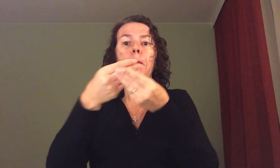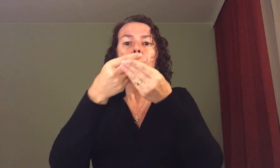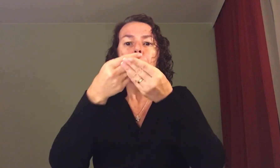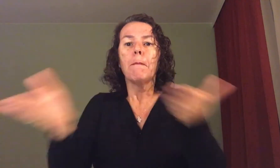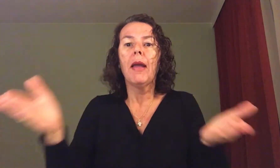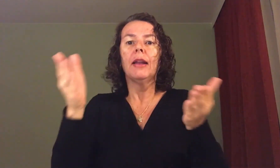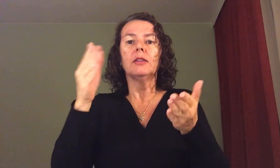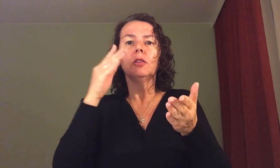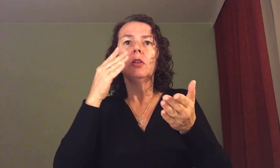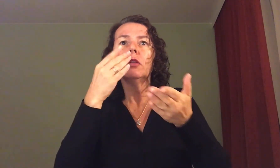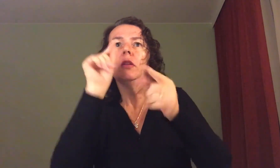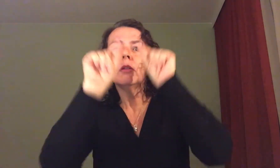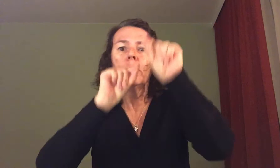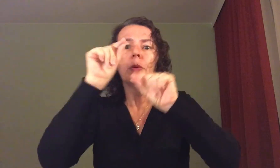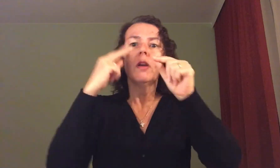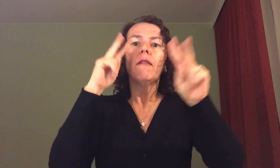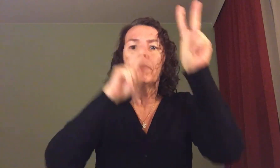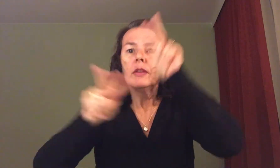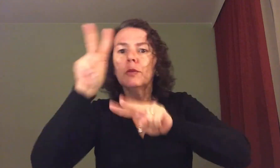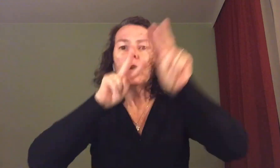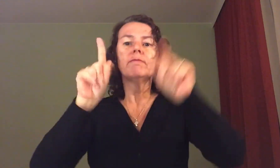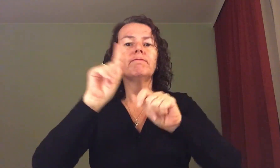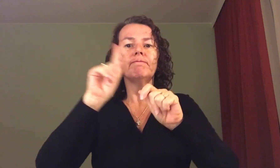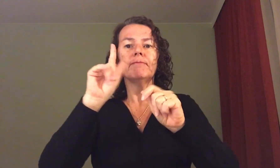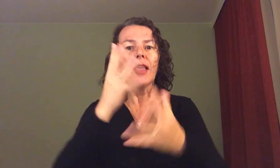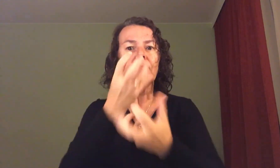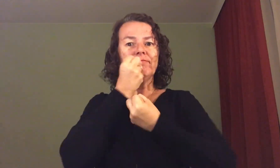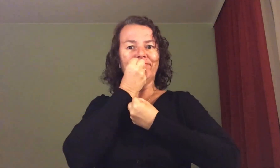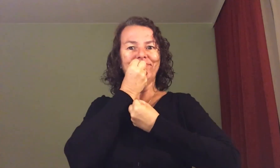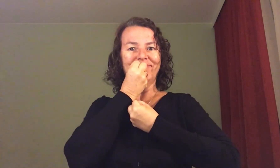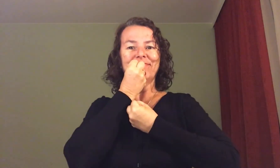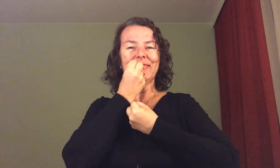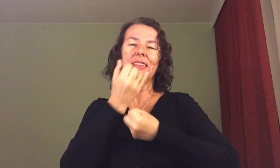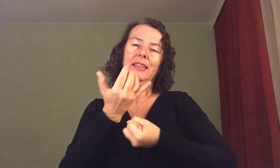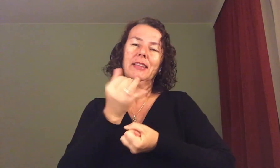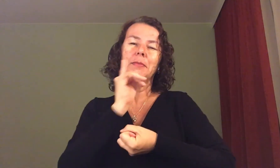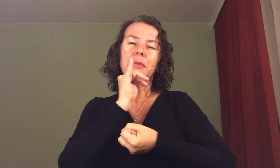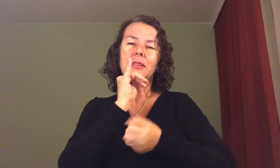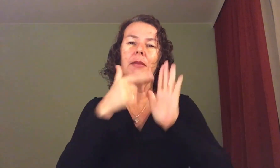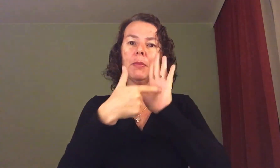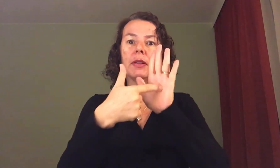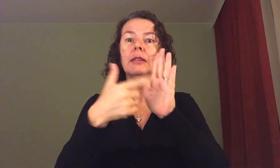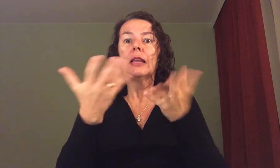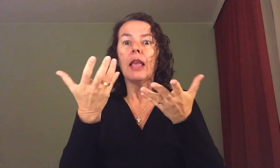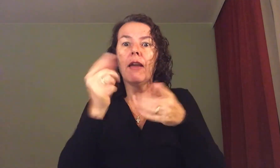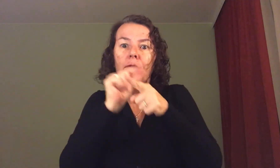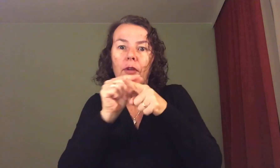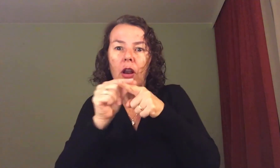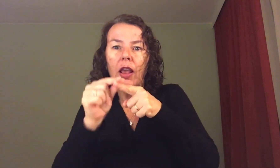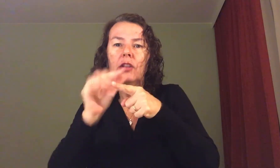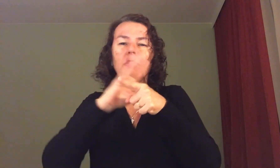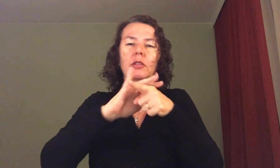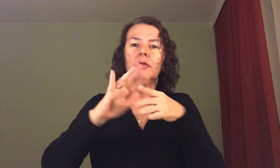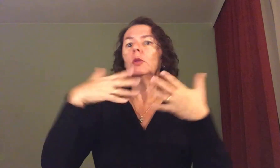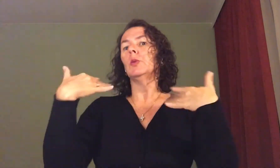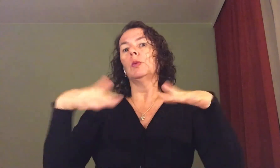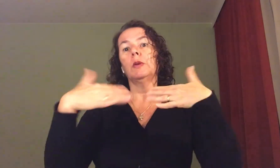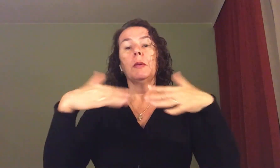de elementos gramaticais importantes. Há exemplo dos de ordem fonética e isso exige da